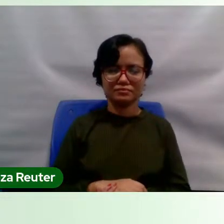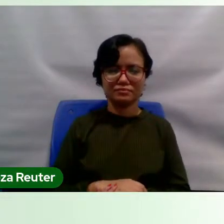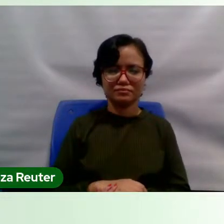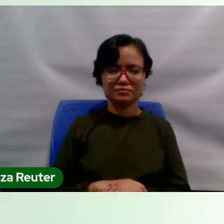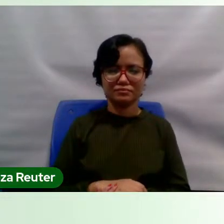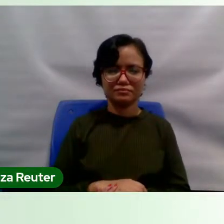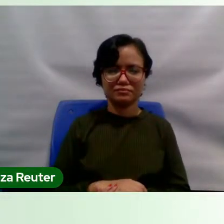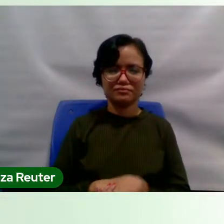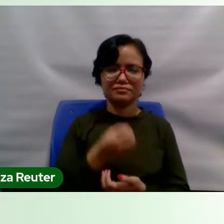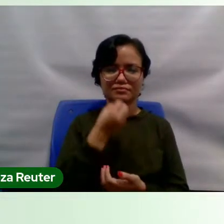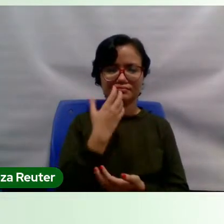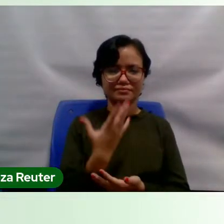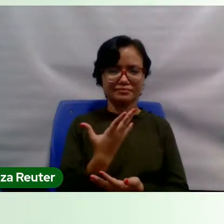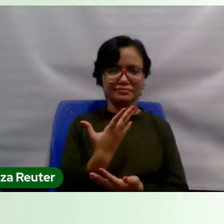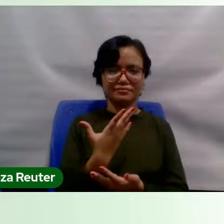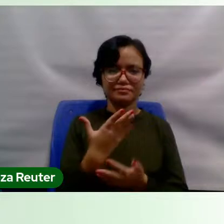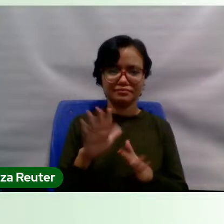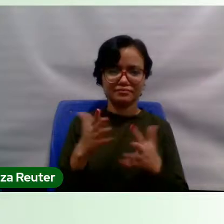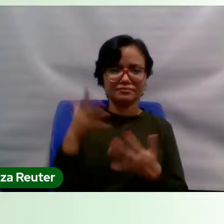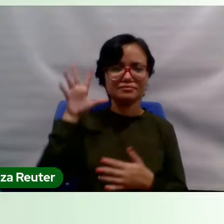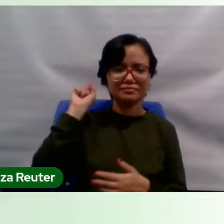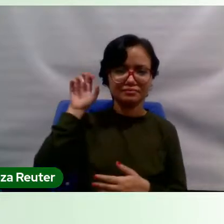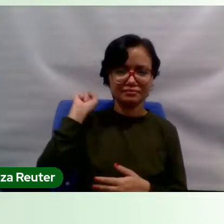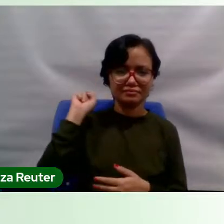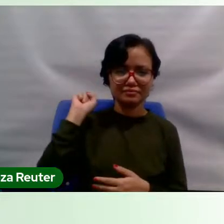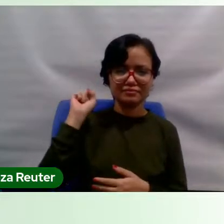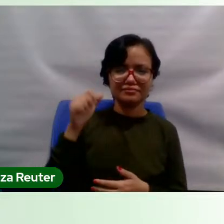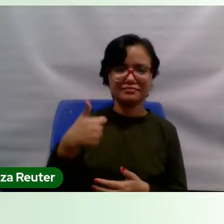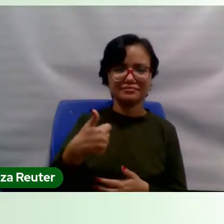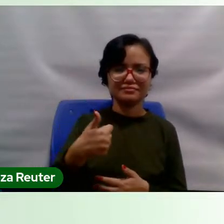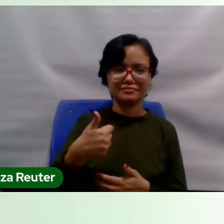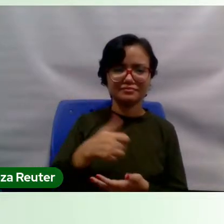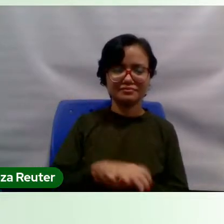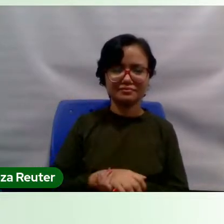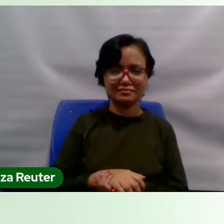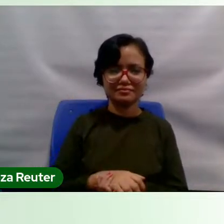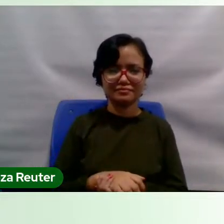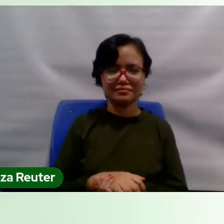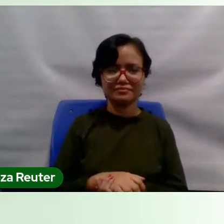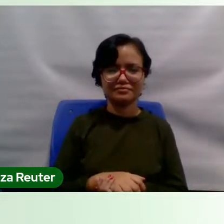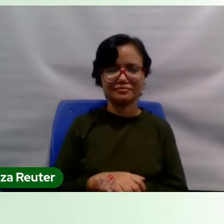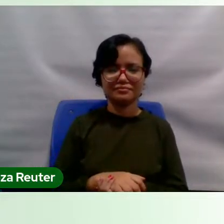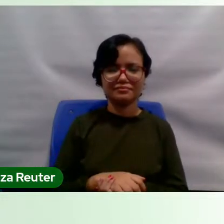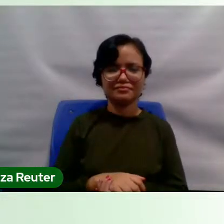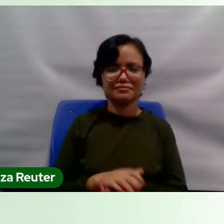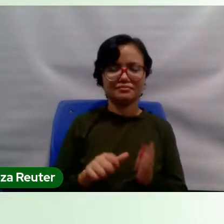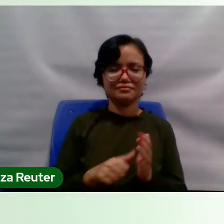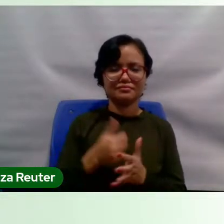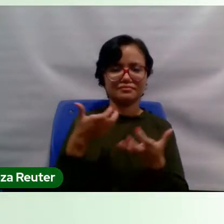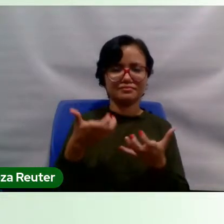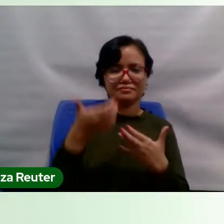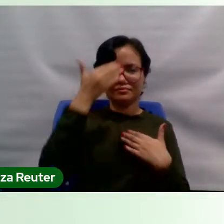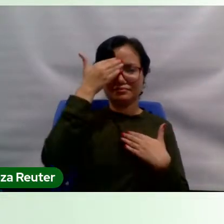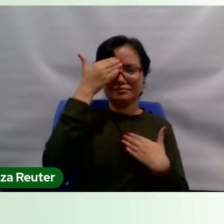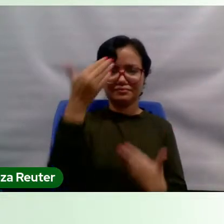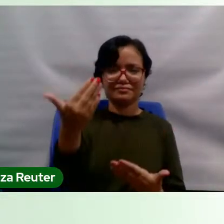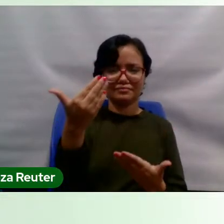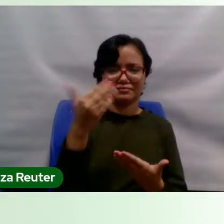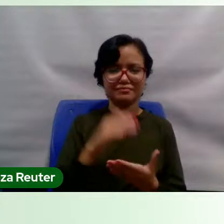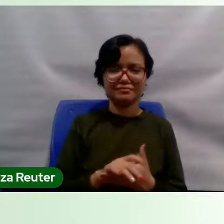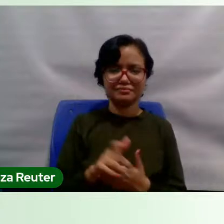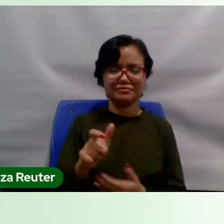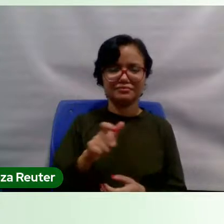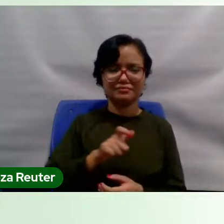Bem, estão me escutando, né? Eu, primeiro, gostaria de agradecer muito o